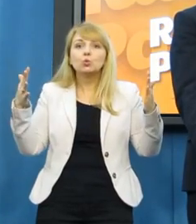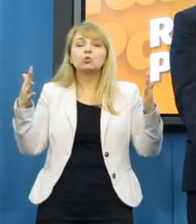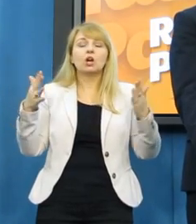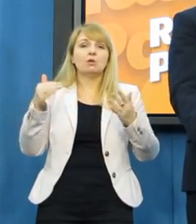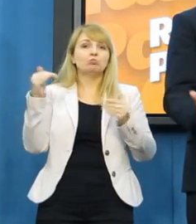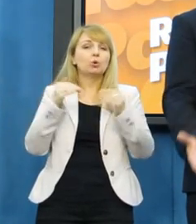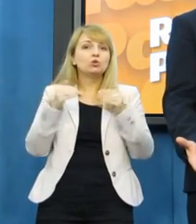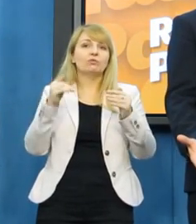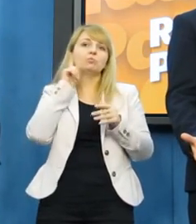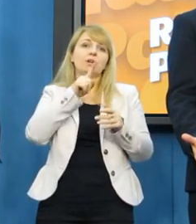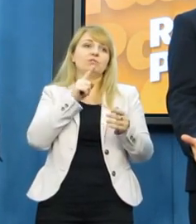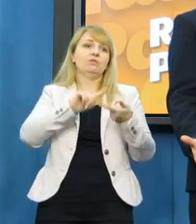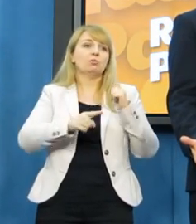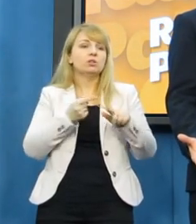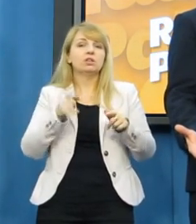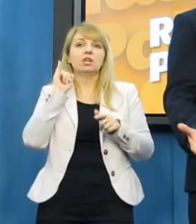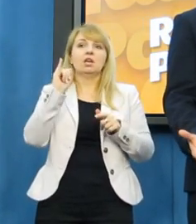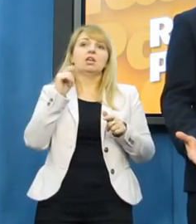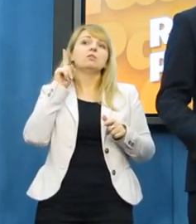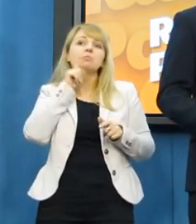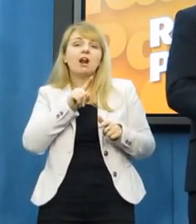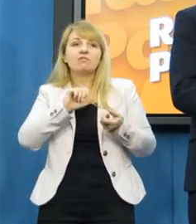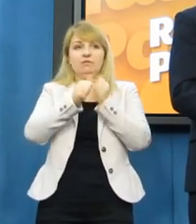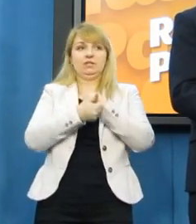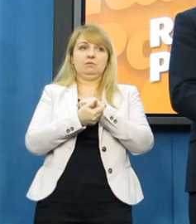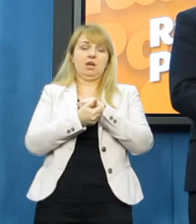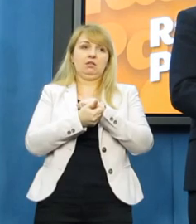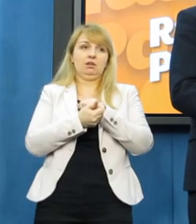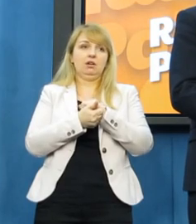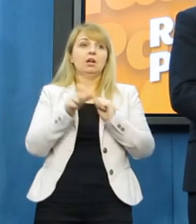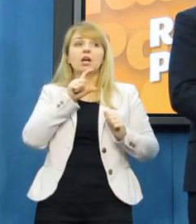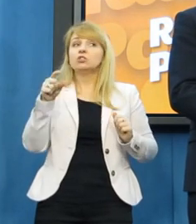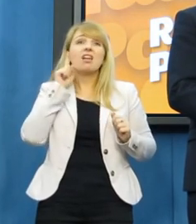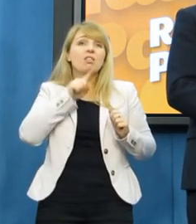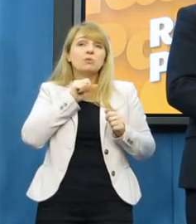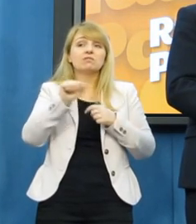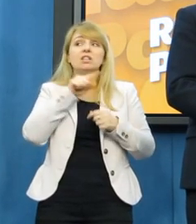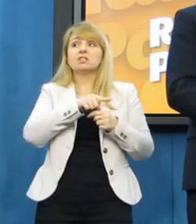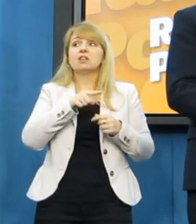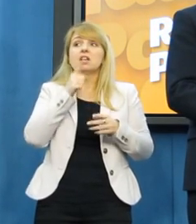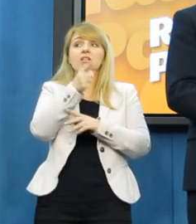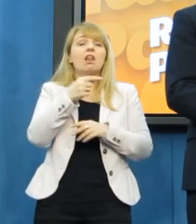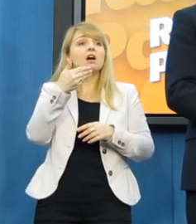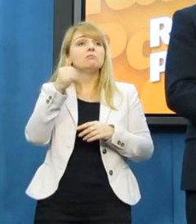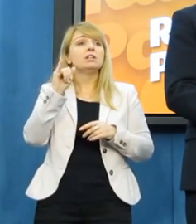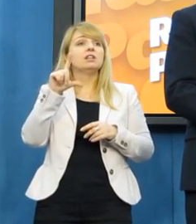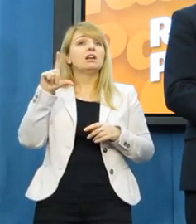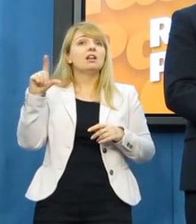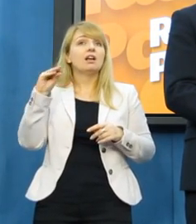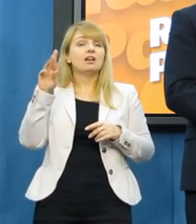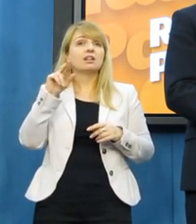polityki, czyli prawdziwego zwycięstwa. Czy naprawdę dla Leszka Millera będzie honorem być zastępcą Tuska?